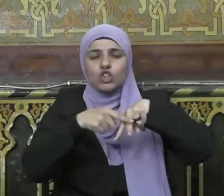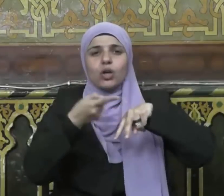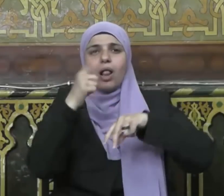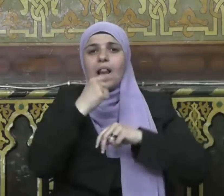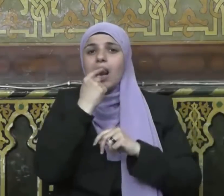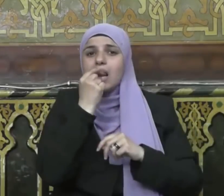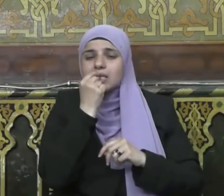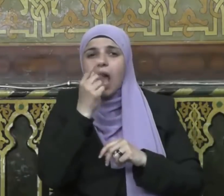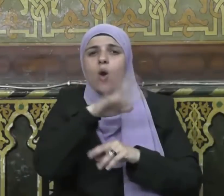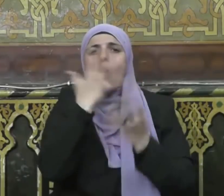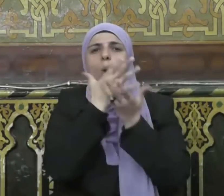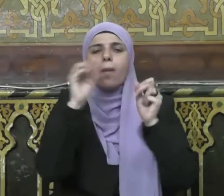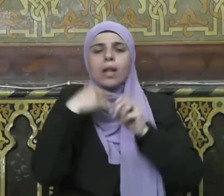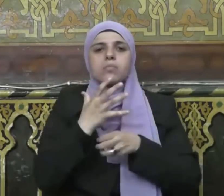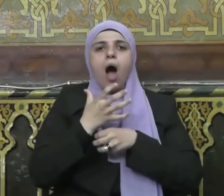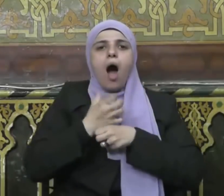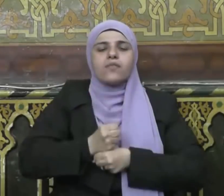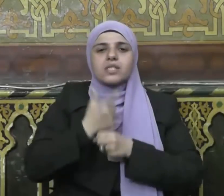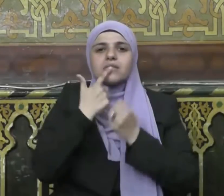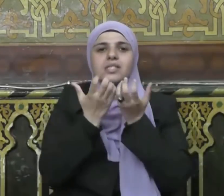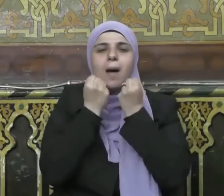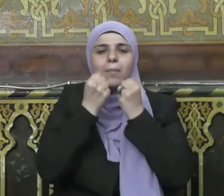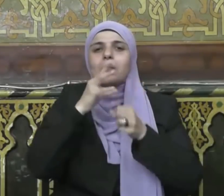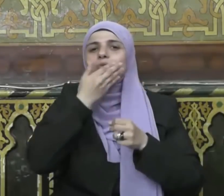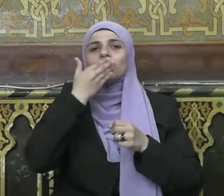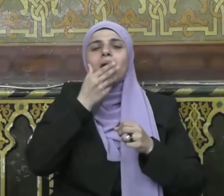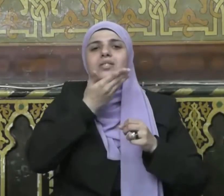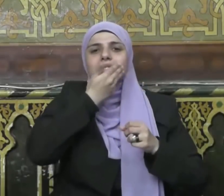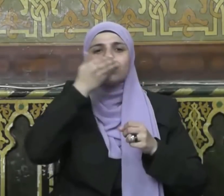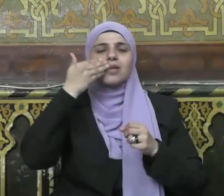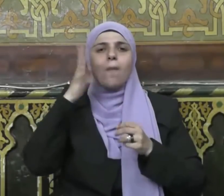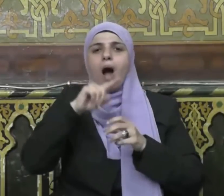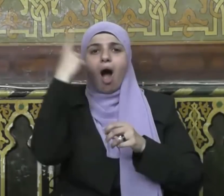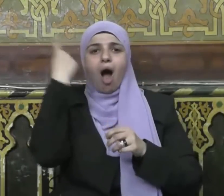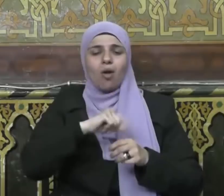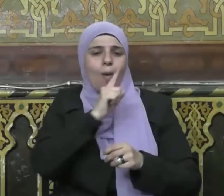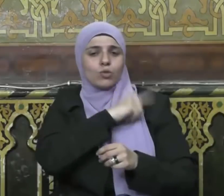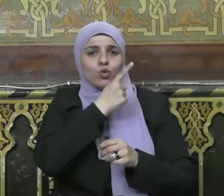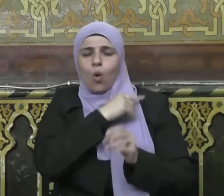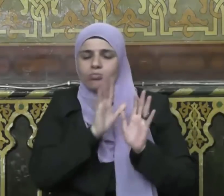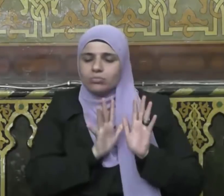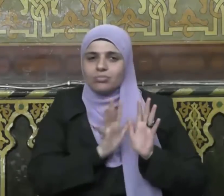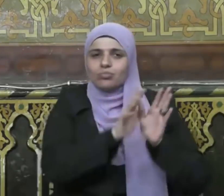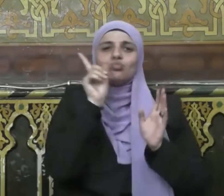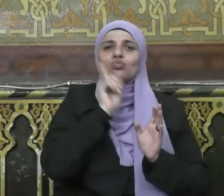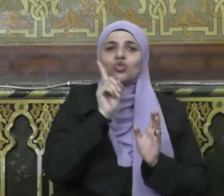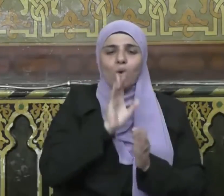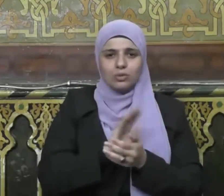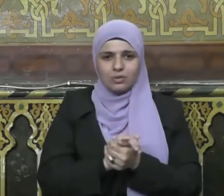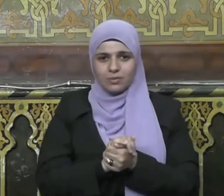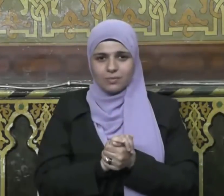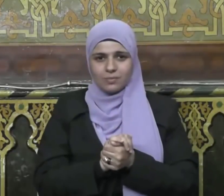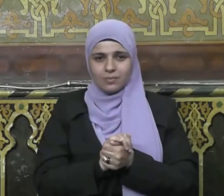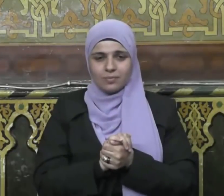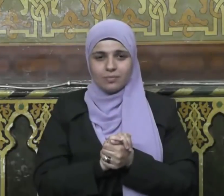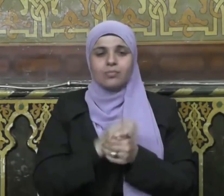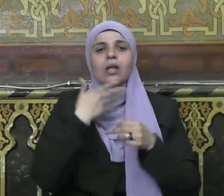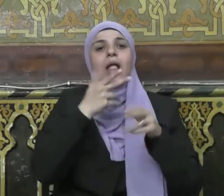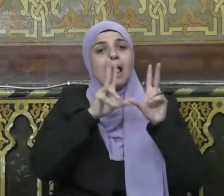يتحقق إلا لمن صام صوما حقيقيا مستشعرا عظمة ربه بذلك وقد صام بطنه